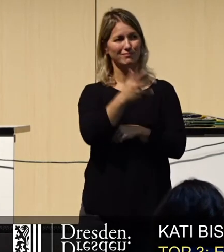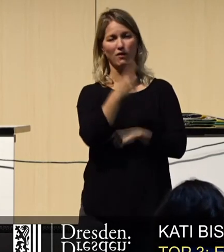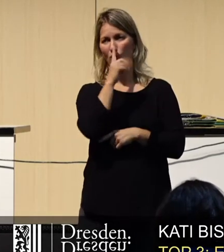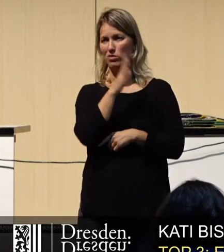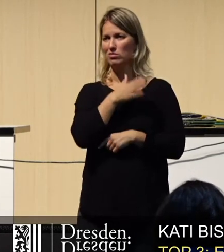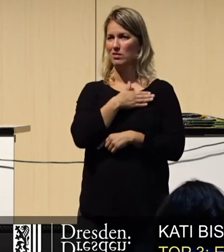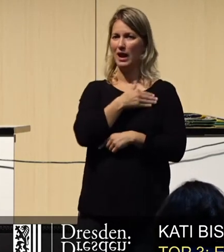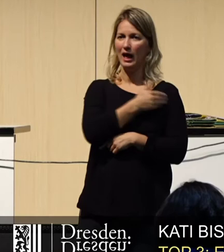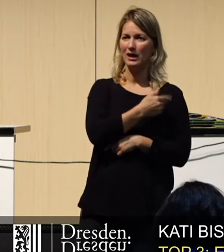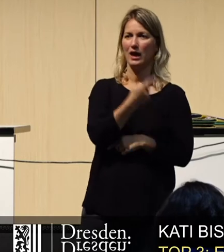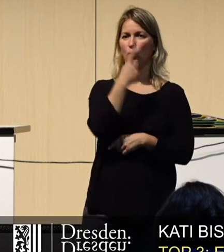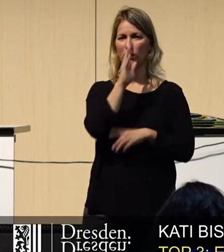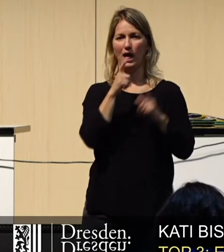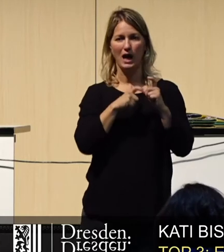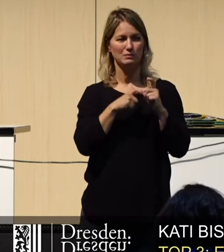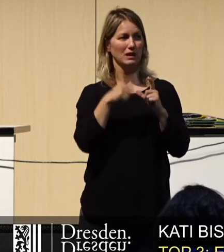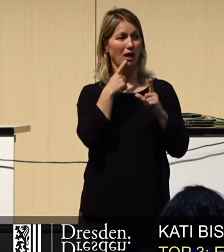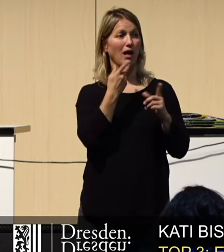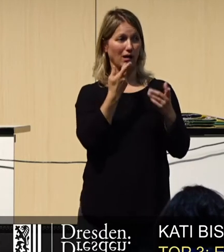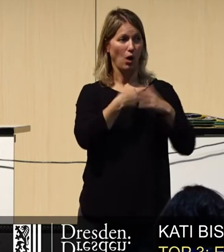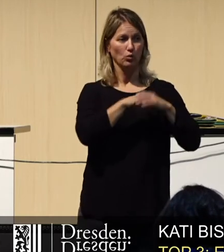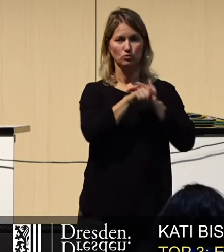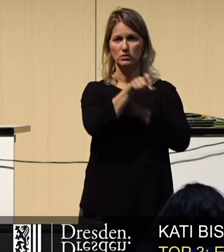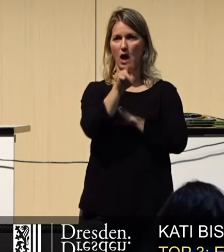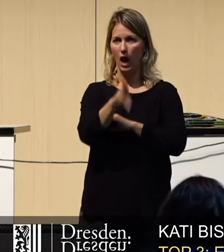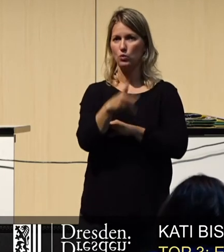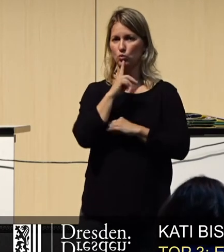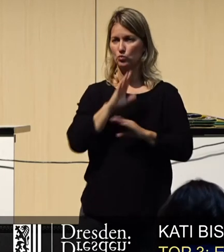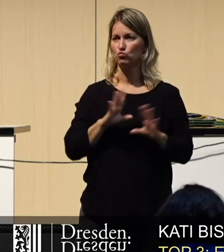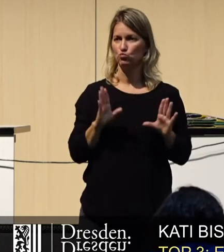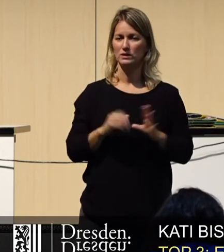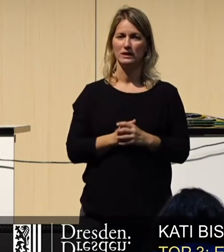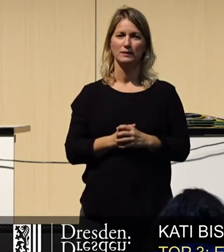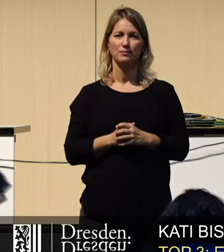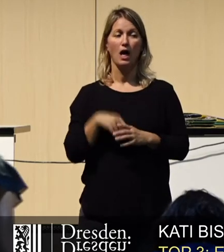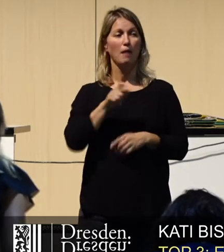tatsächlich auch nicht zurückhalten. Genau, aber die